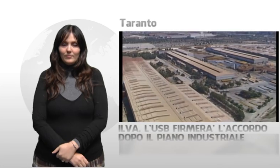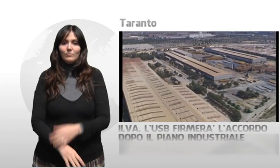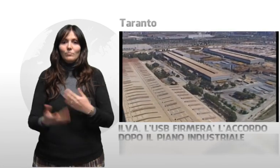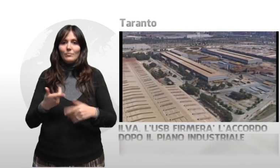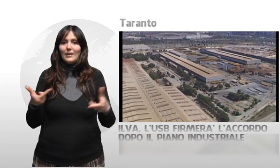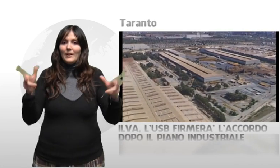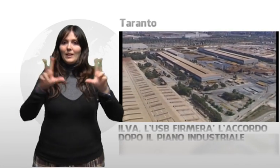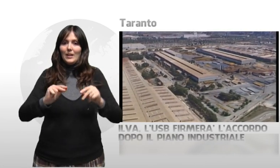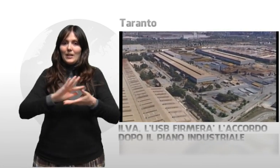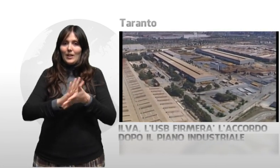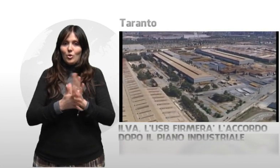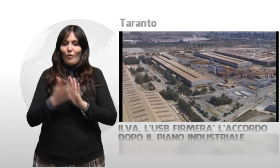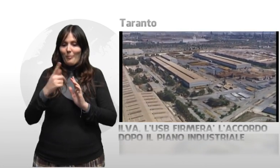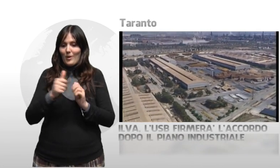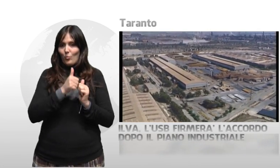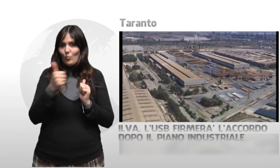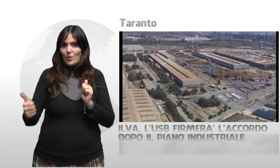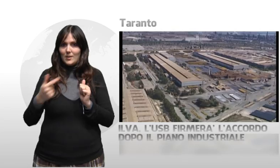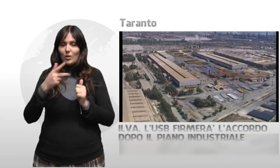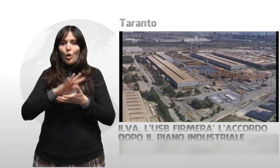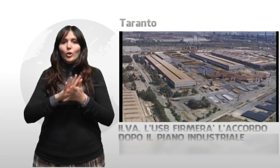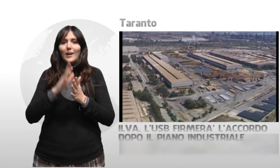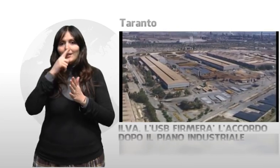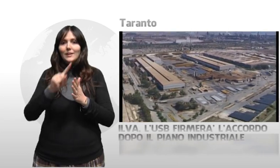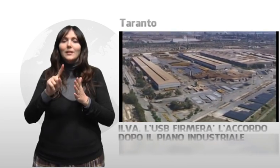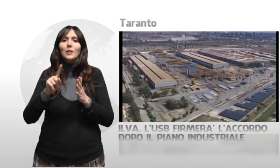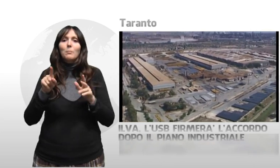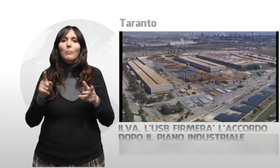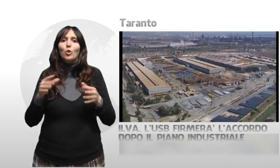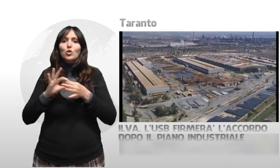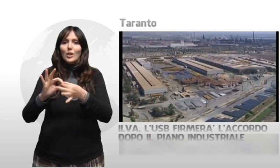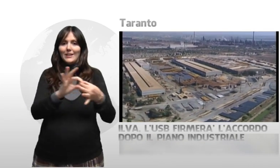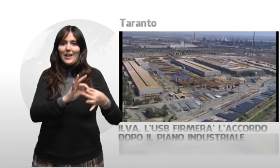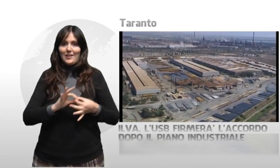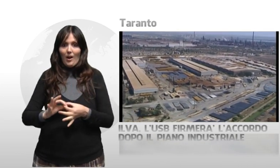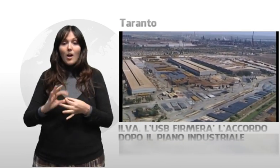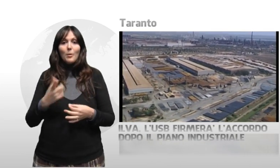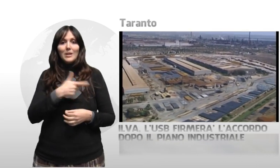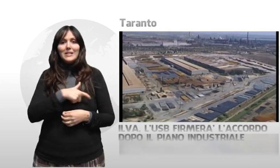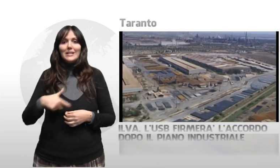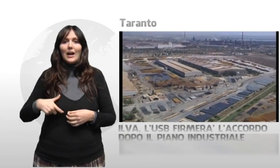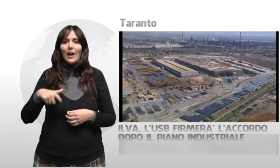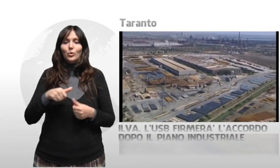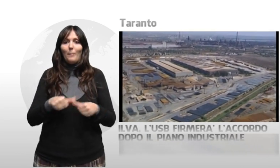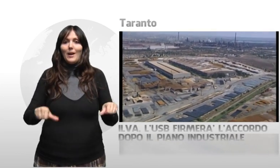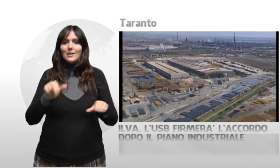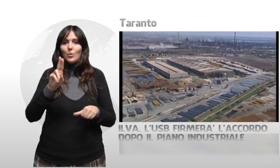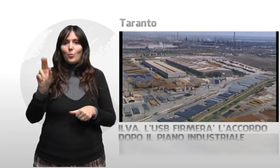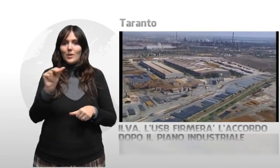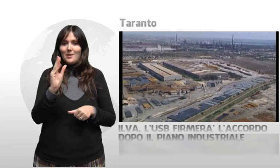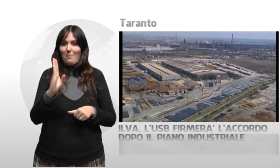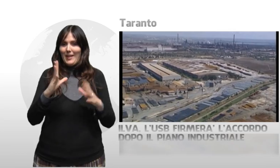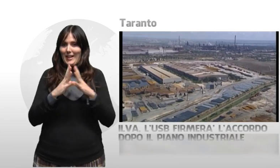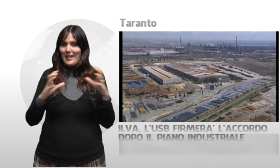In ordine al rinnovo per l'anno in corso dei contratti di solidarietà, il sindacato di base USB